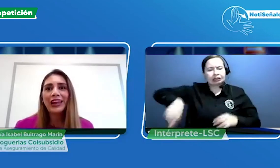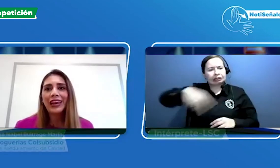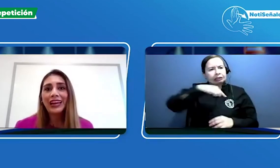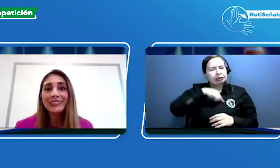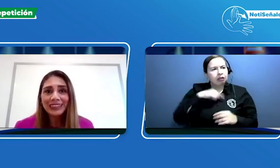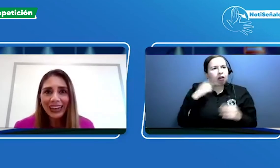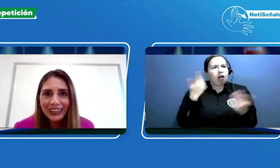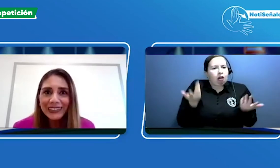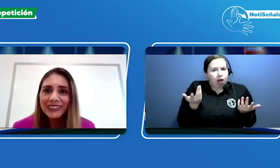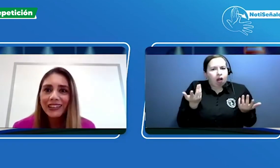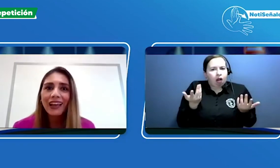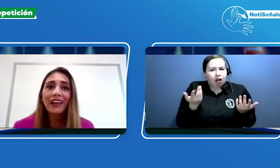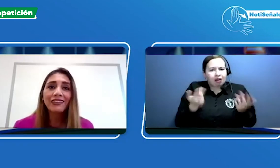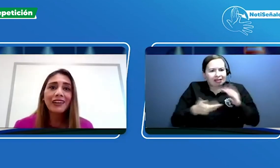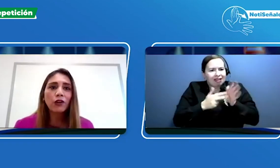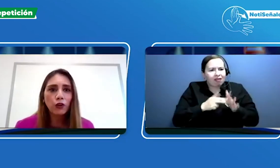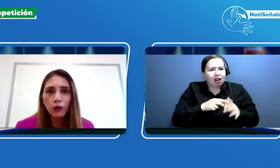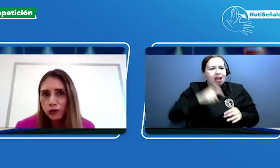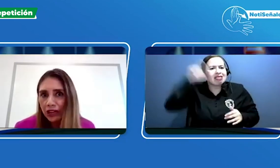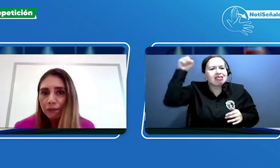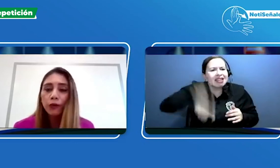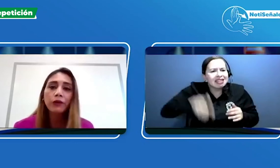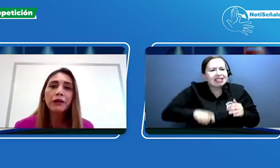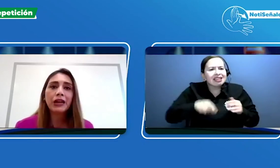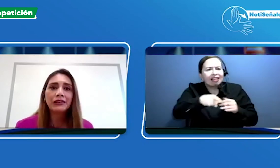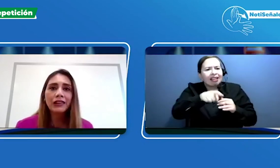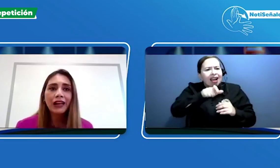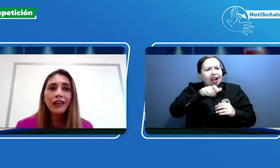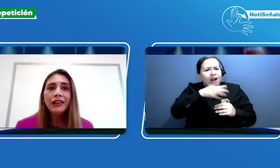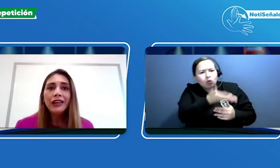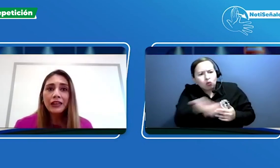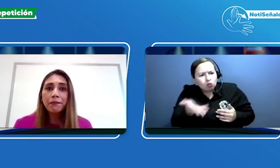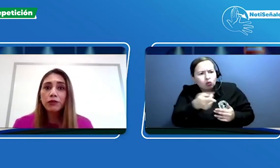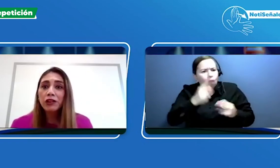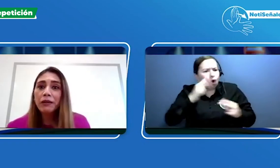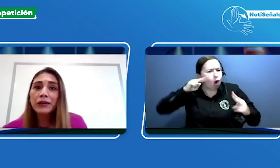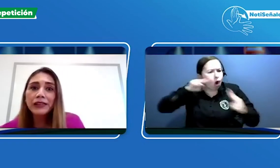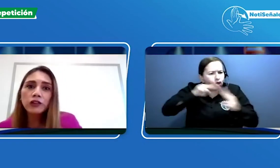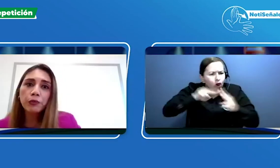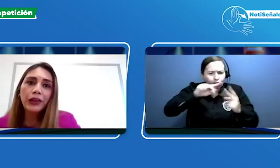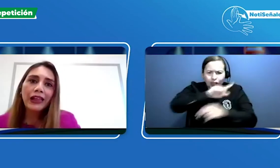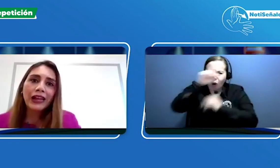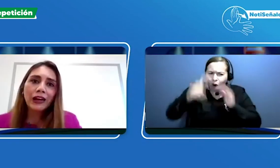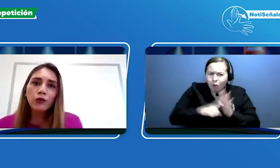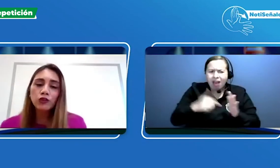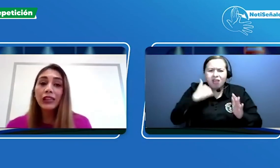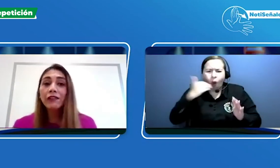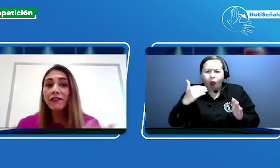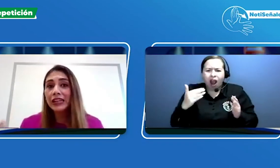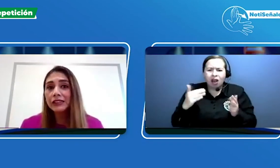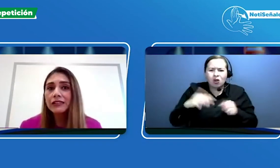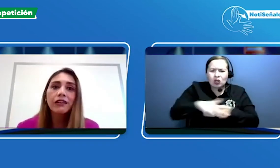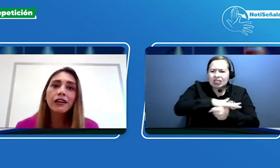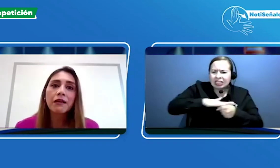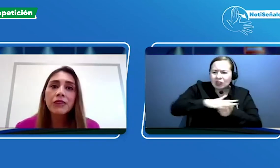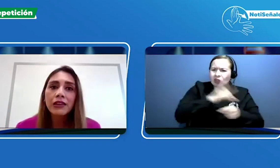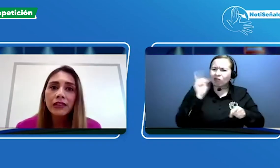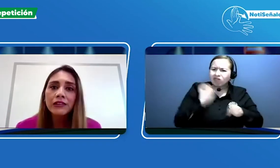está la necesidad, quien conoce la problemática, quien posiblemente nos pueda dar luz de diferentes herramientas